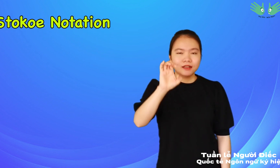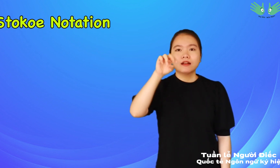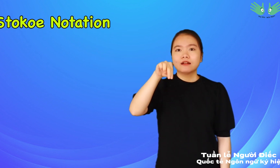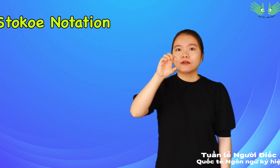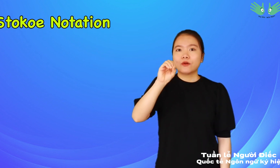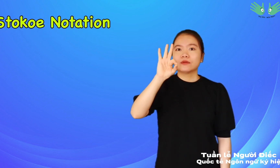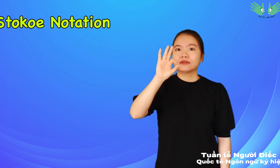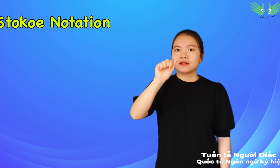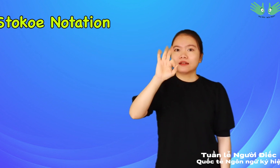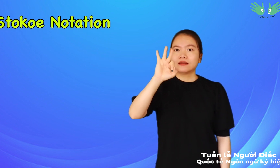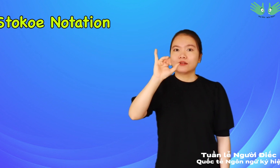Stokey Notation